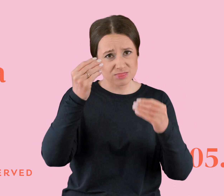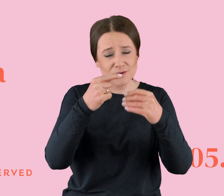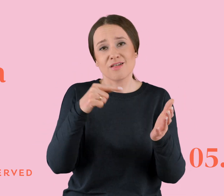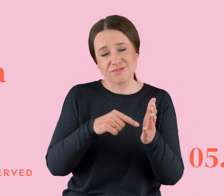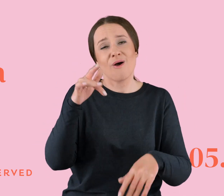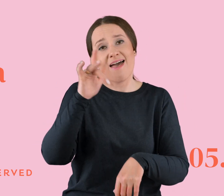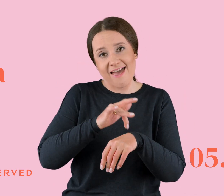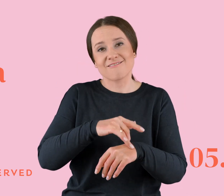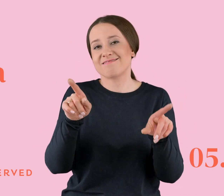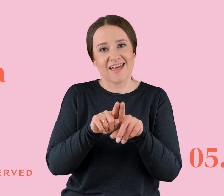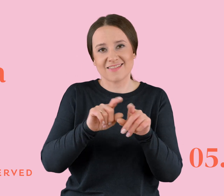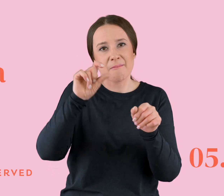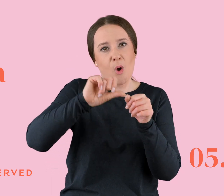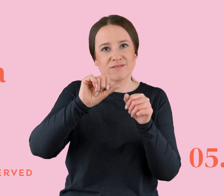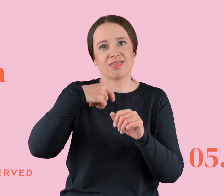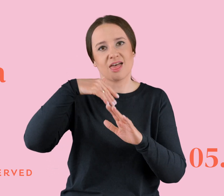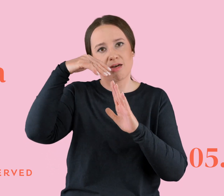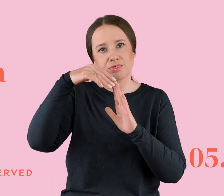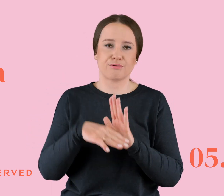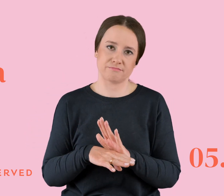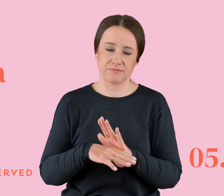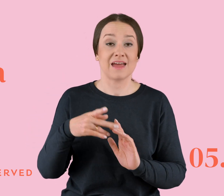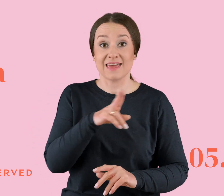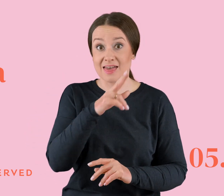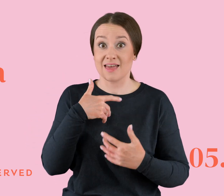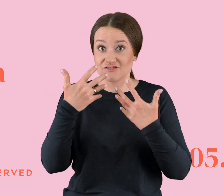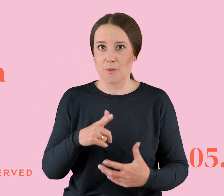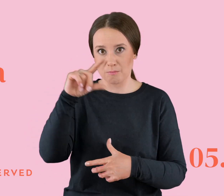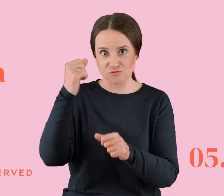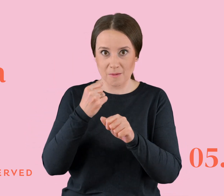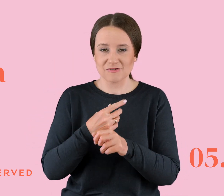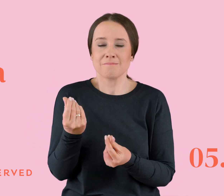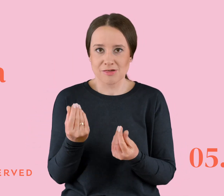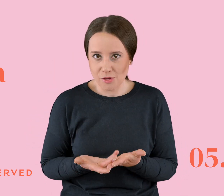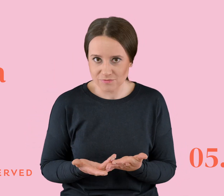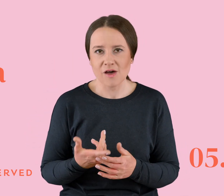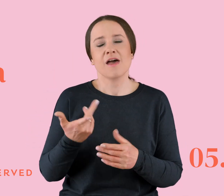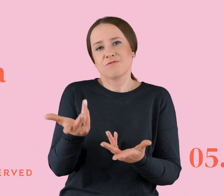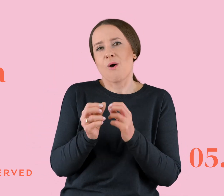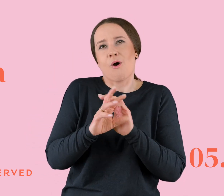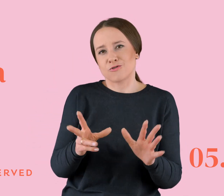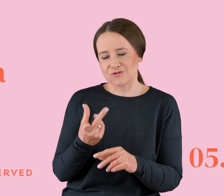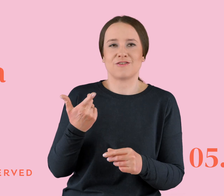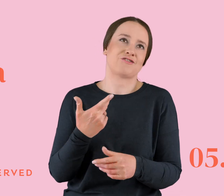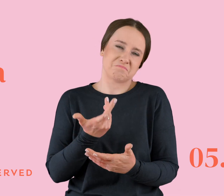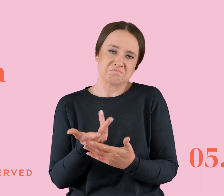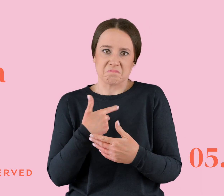obniżeniu lotów w ocenach. Kiedy chciałam iść do pracy, żeby mieć kasę, nie na jakieś oczywiście swoje potrzeby, wiadomo, to oczywiście